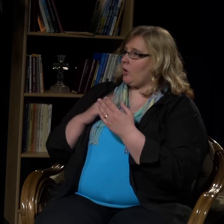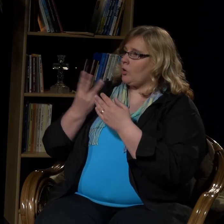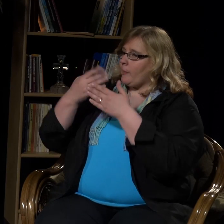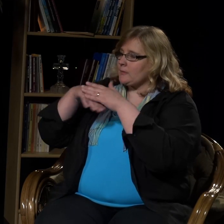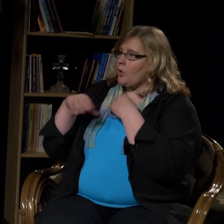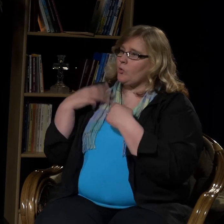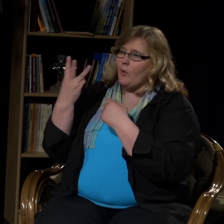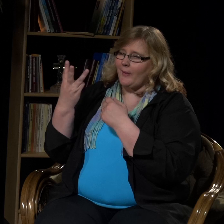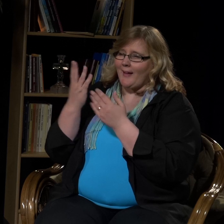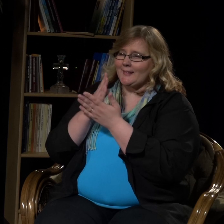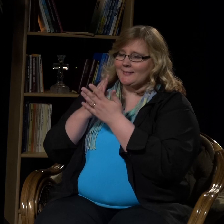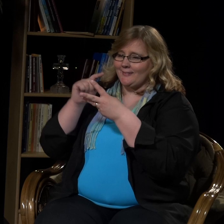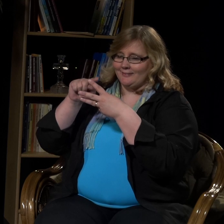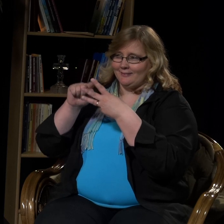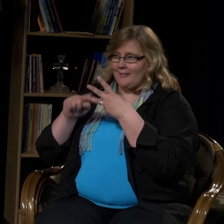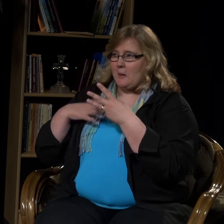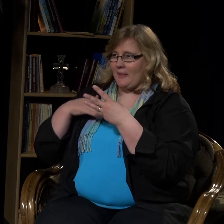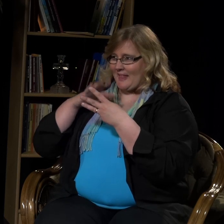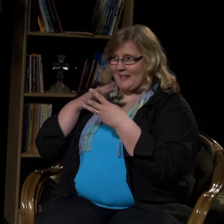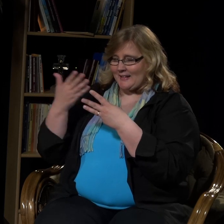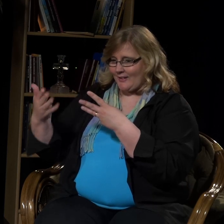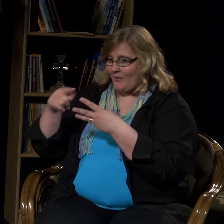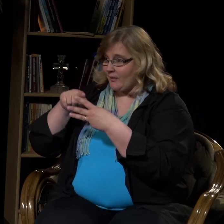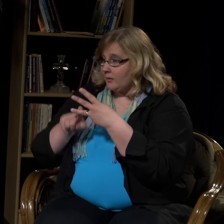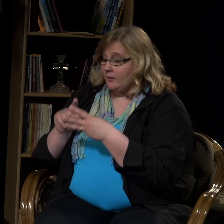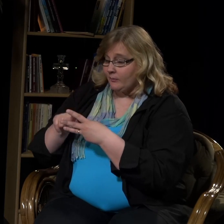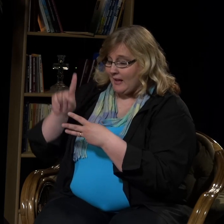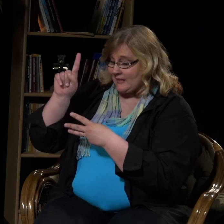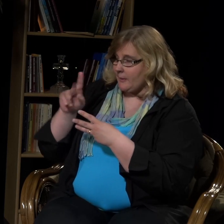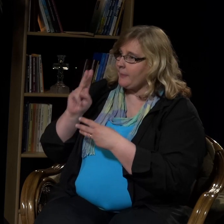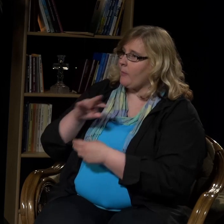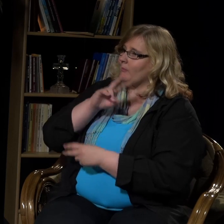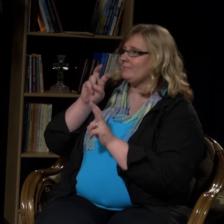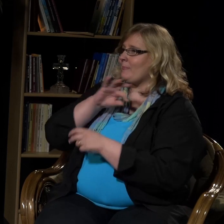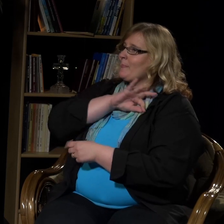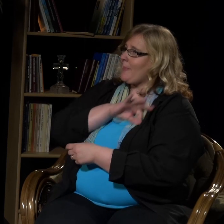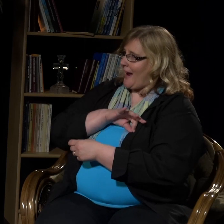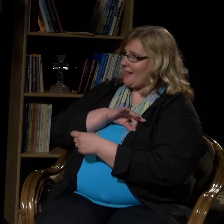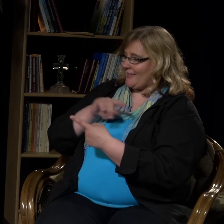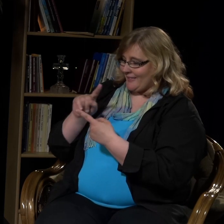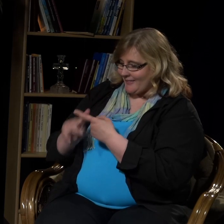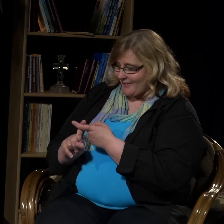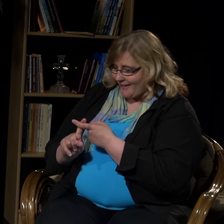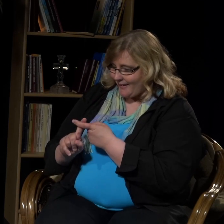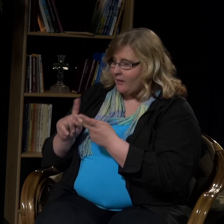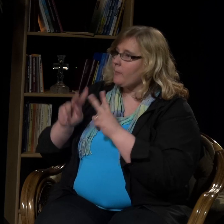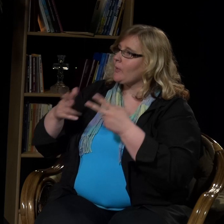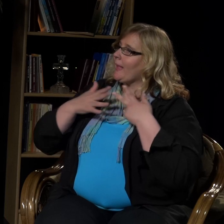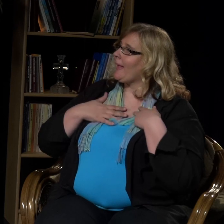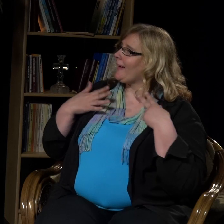Rukous sisältää oikeastaan kolme asiaa. Ensimmäinen on ikään kuin palkka, jonka